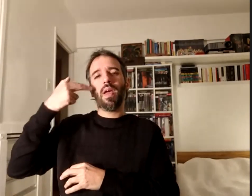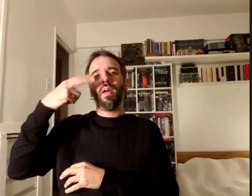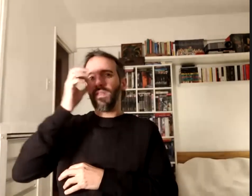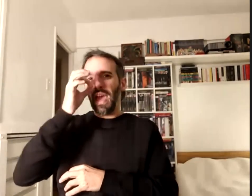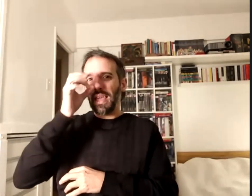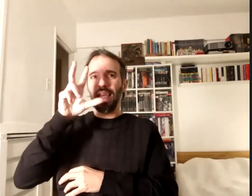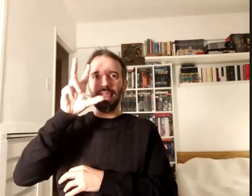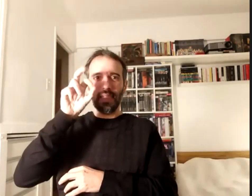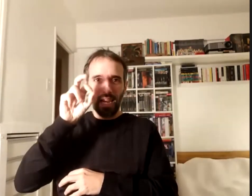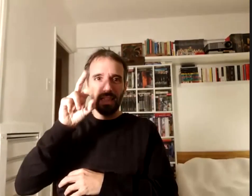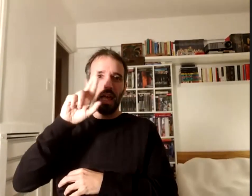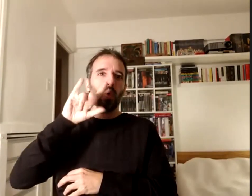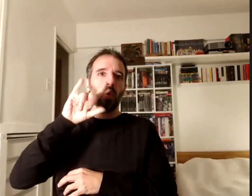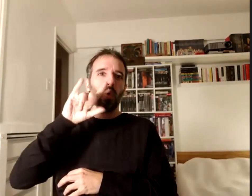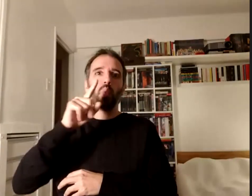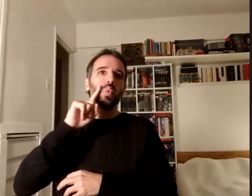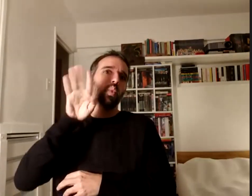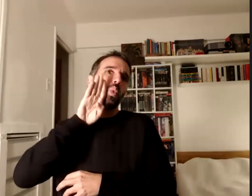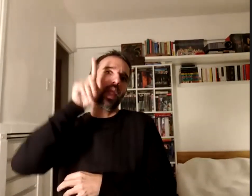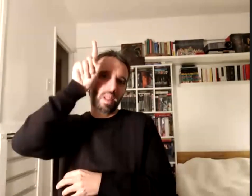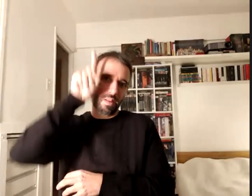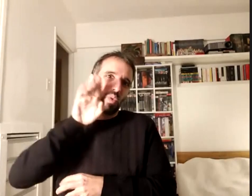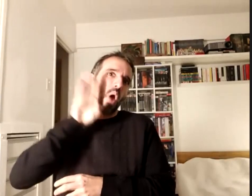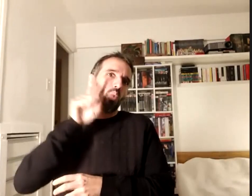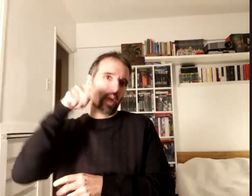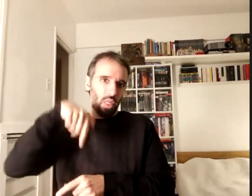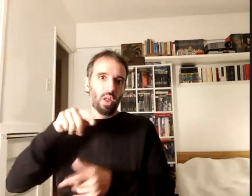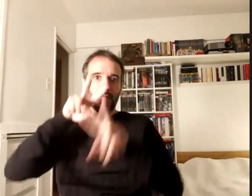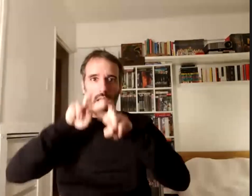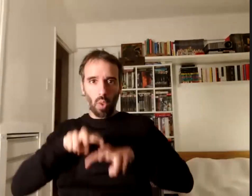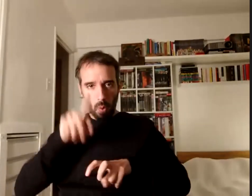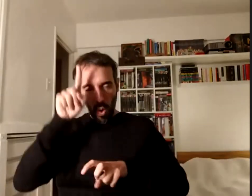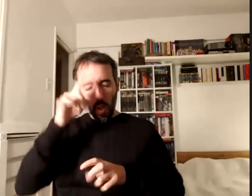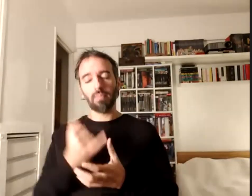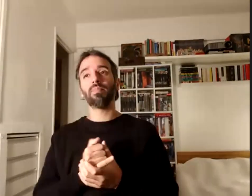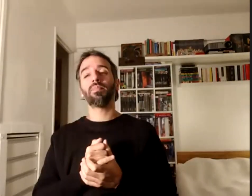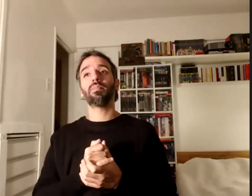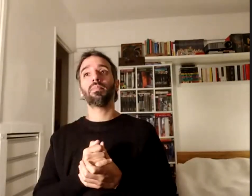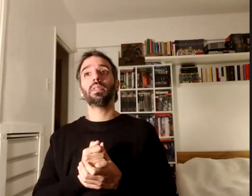antropóloga norteamericana tradicional que se llamaba el anormal